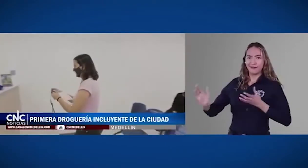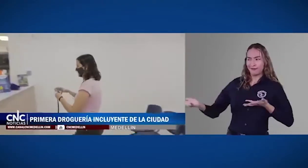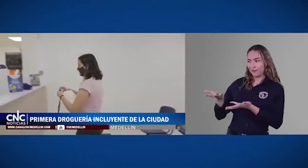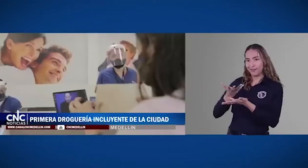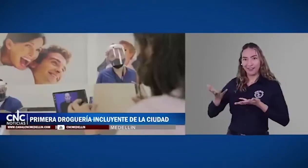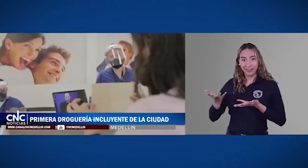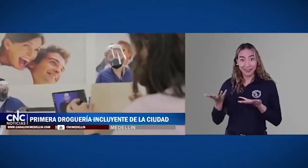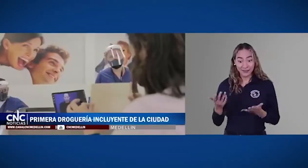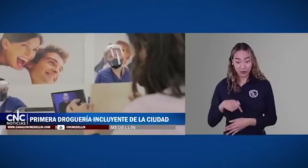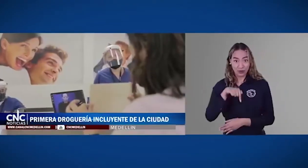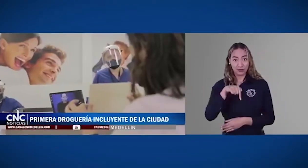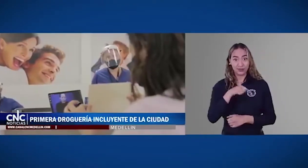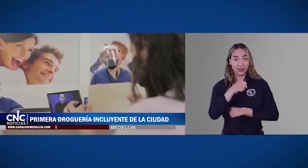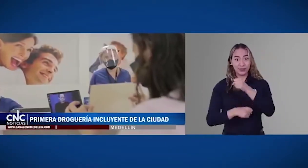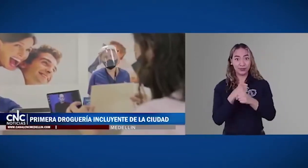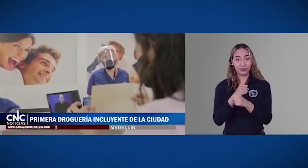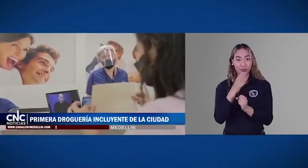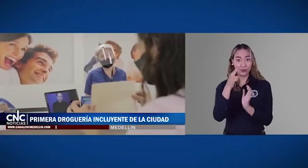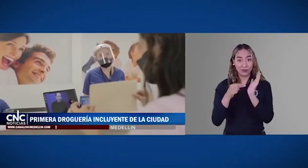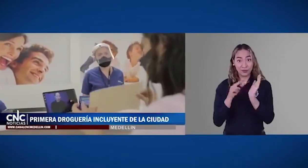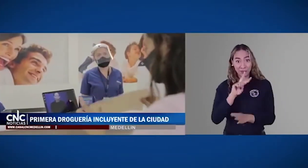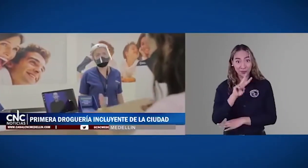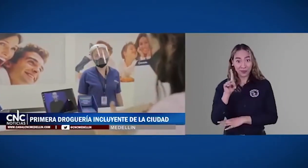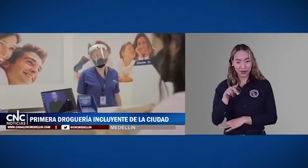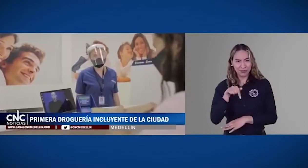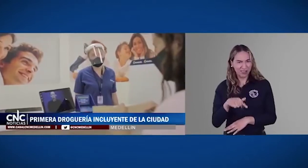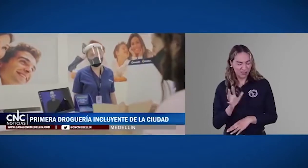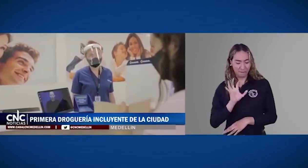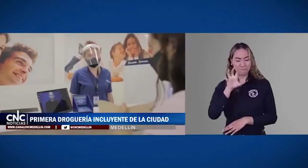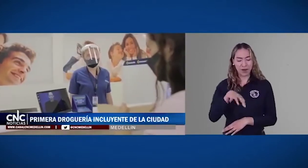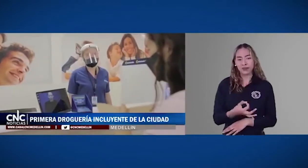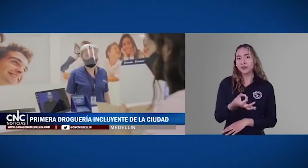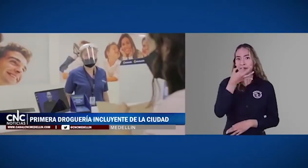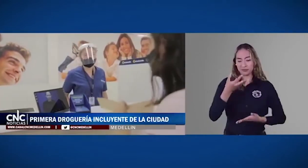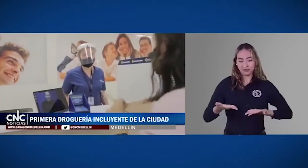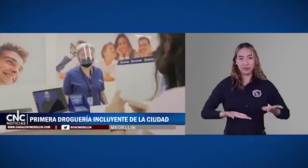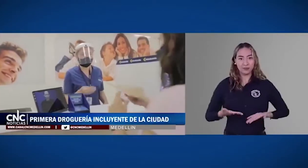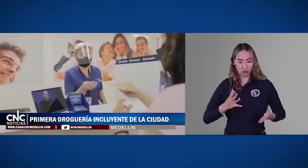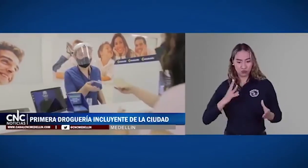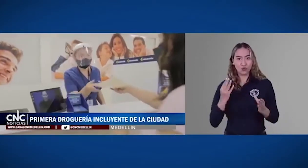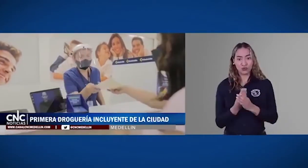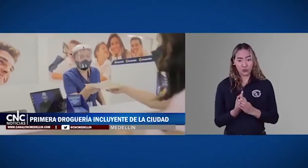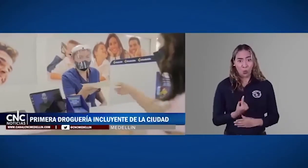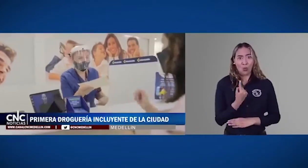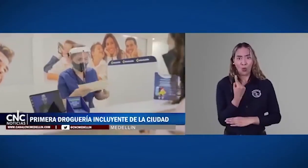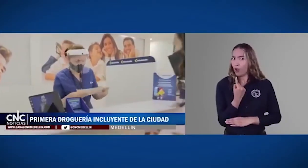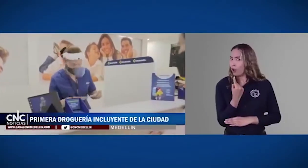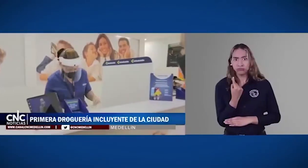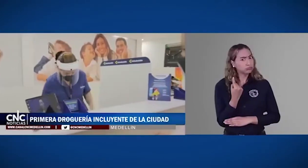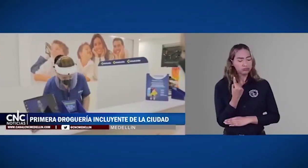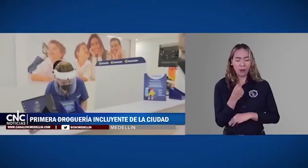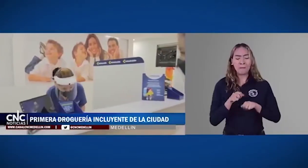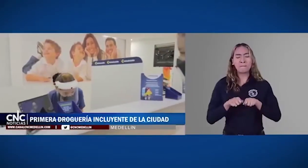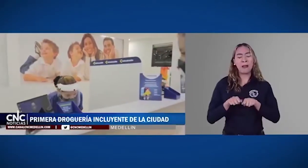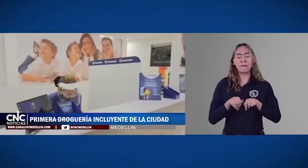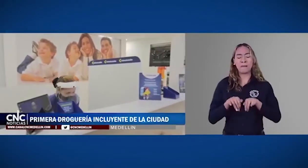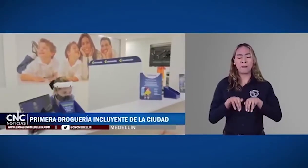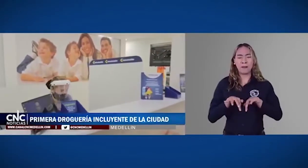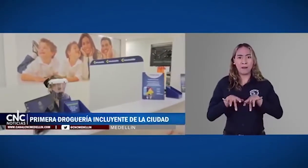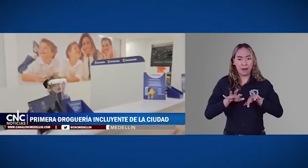lengua de señas para las personas con discapacidad auditiva. El proyecto de crear más droguerías incluyentes continuará en